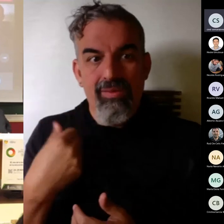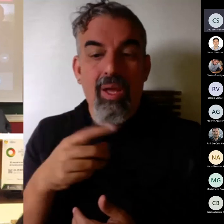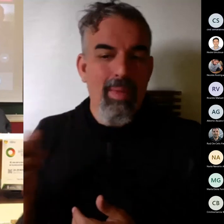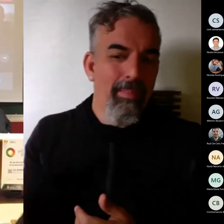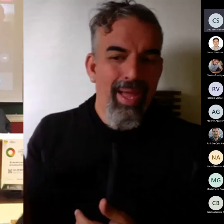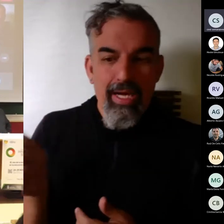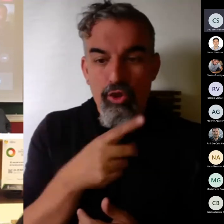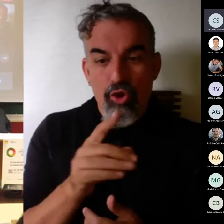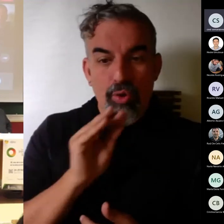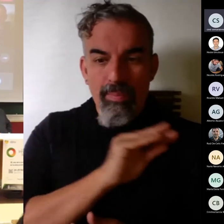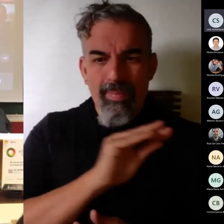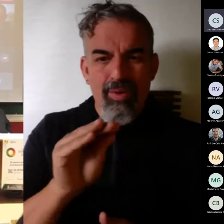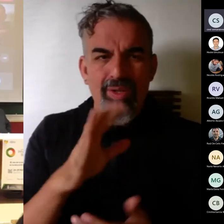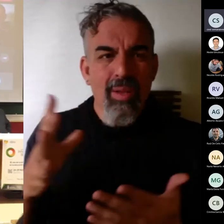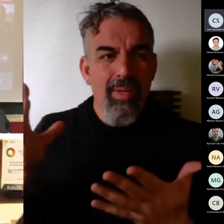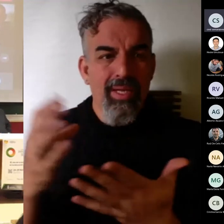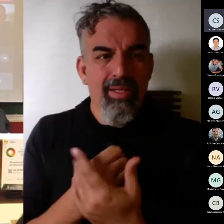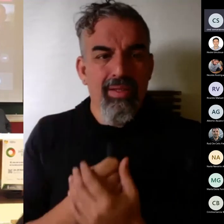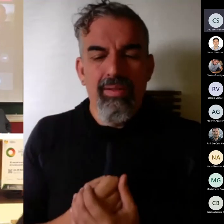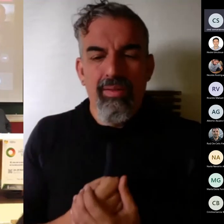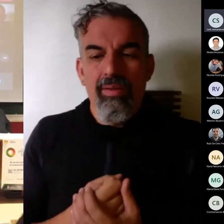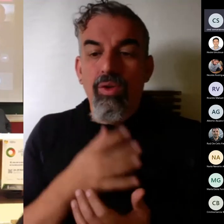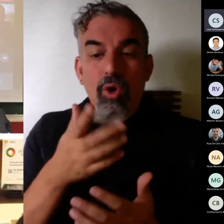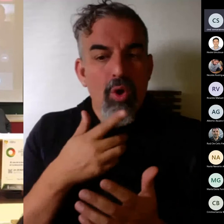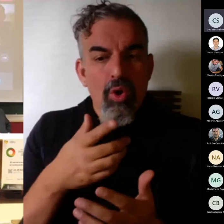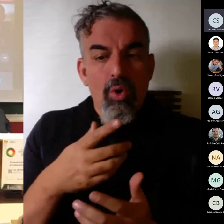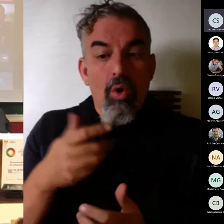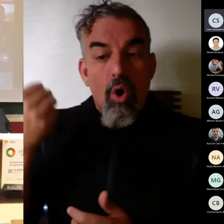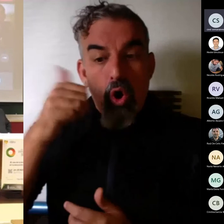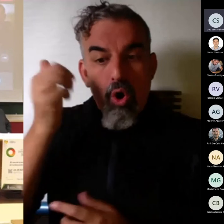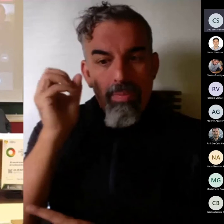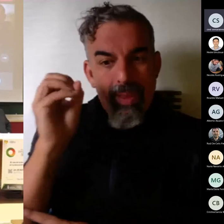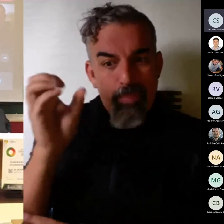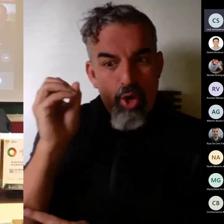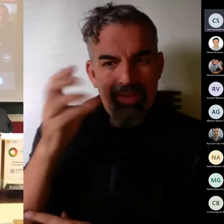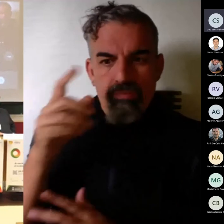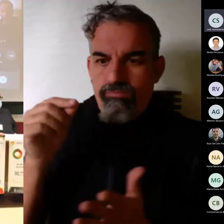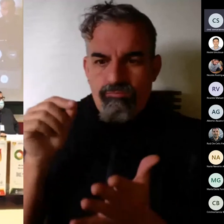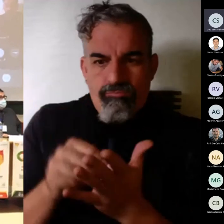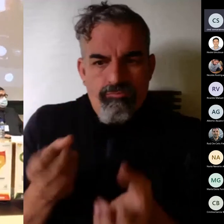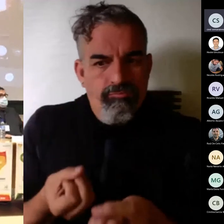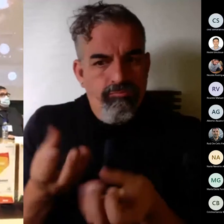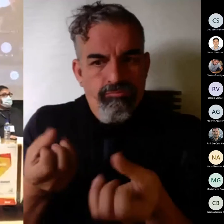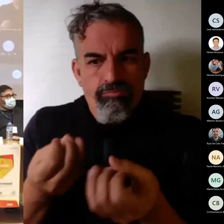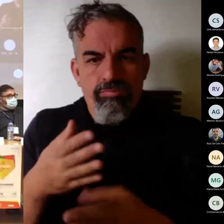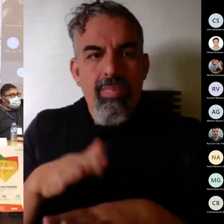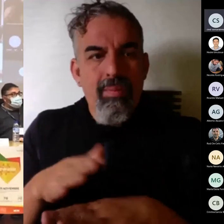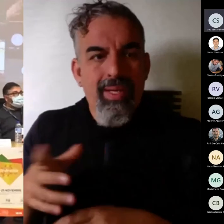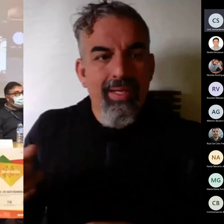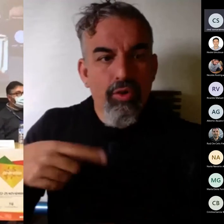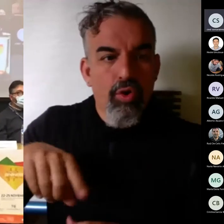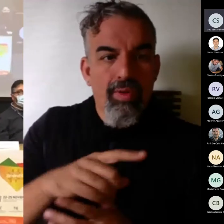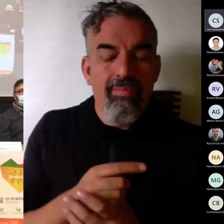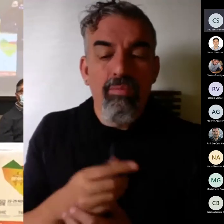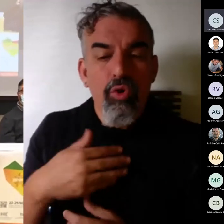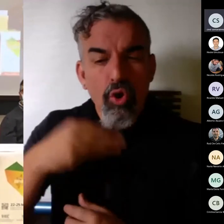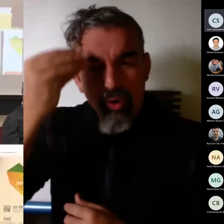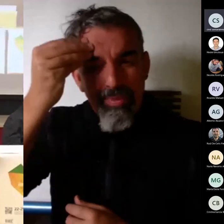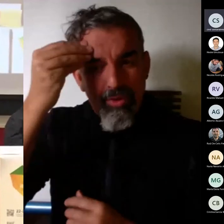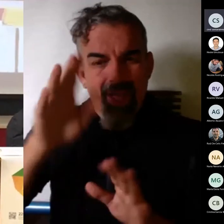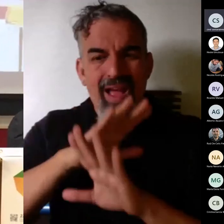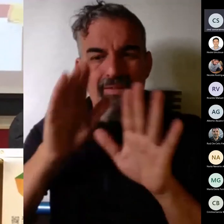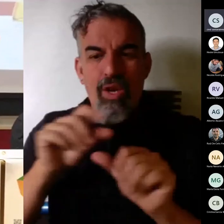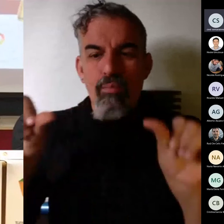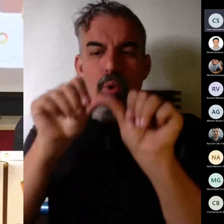bueno yo muy rápidamente porque es todo para hablar todo más yo creo que es una ventaja del